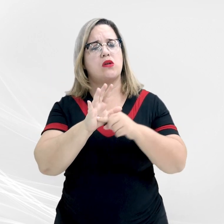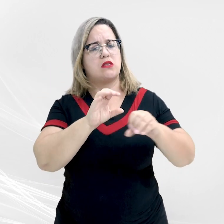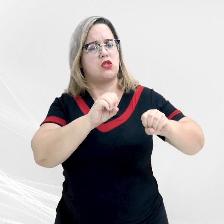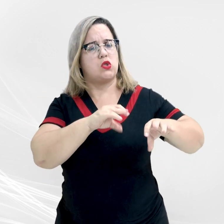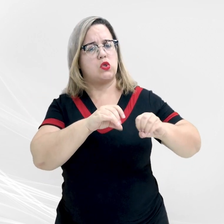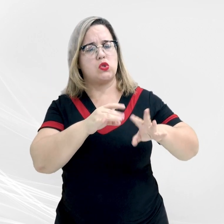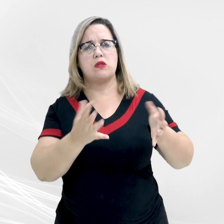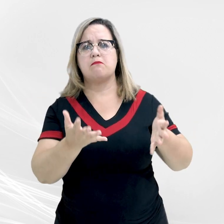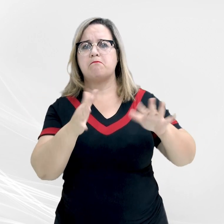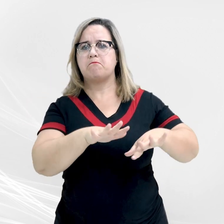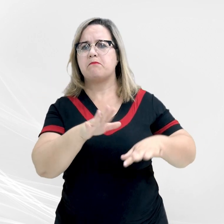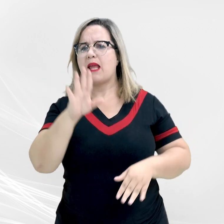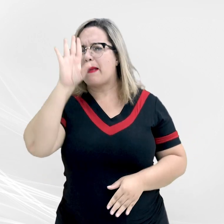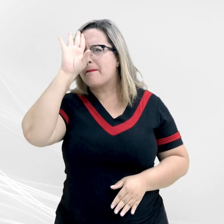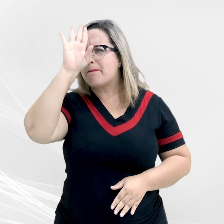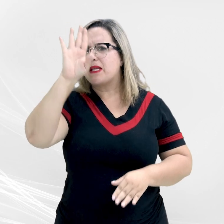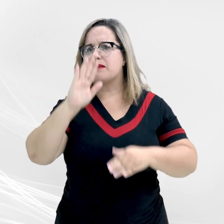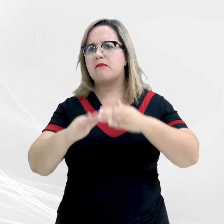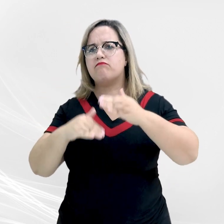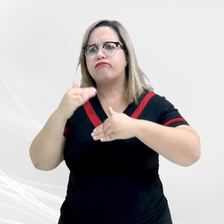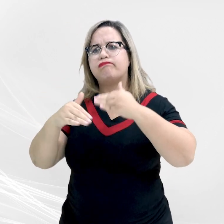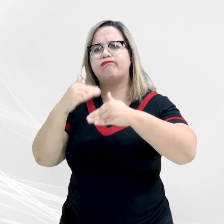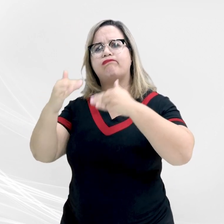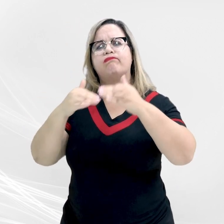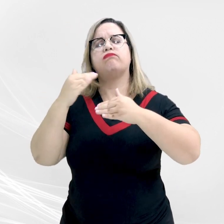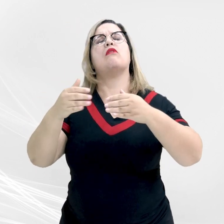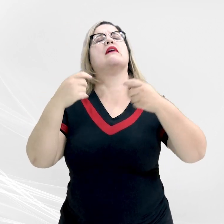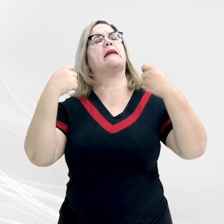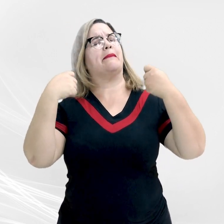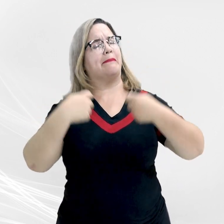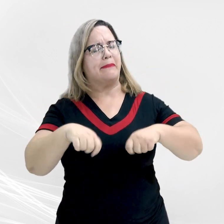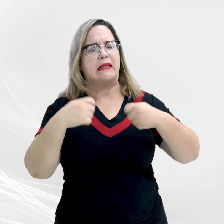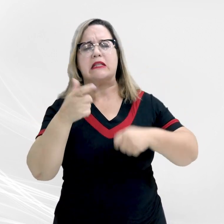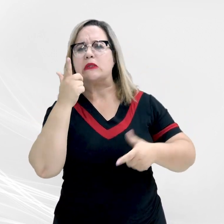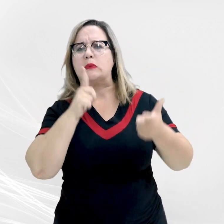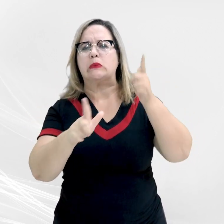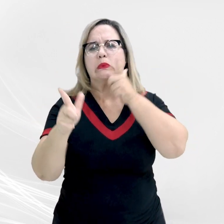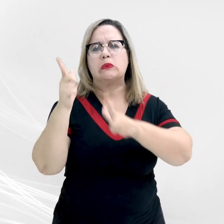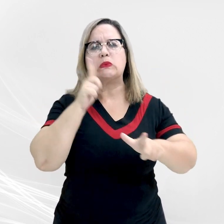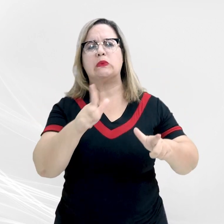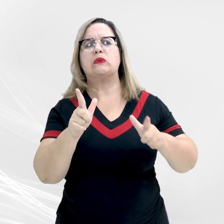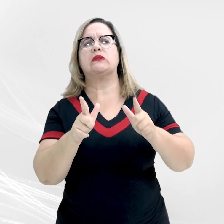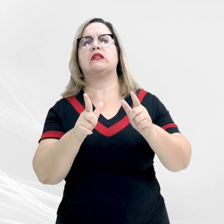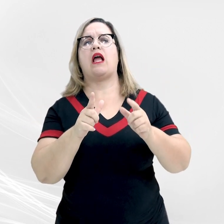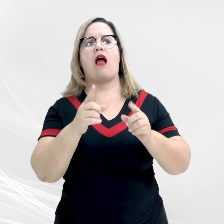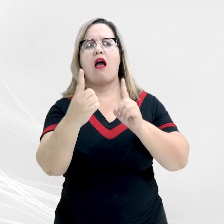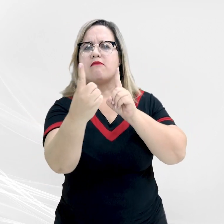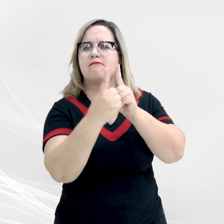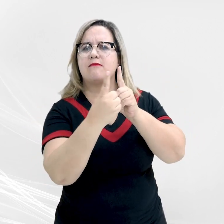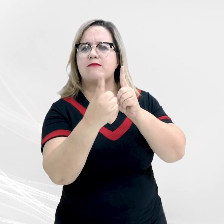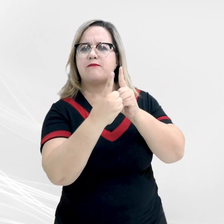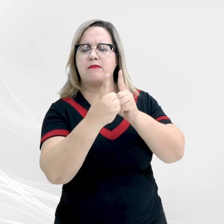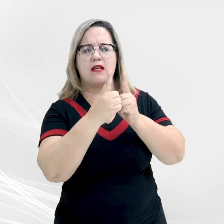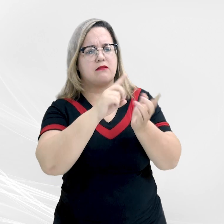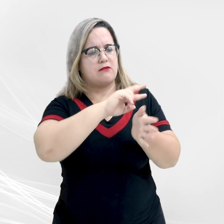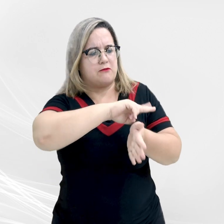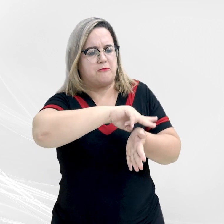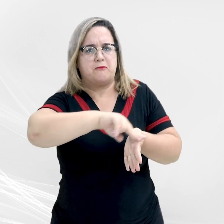como um dos principais avanços a serem alcançados garantindo atendimento à diversidade.